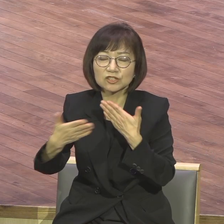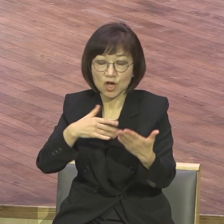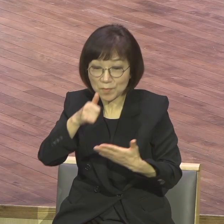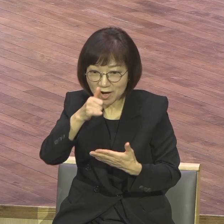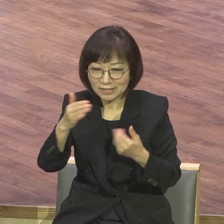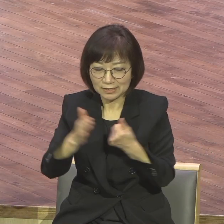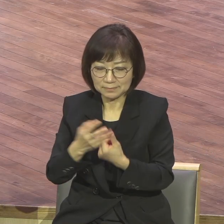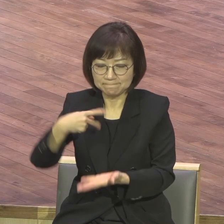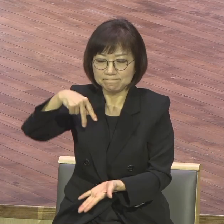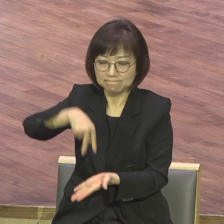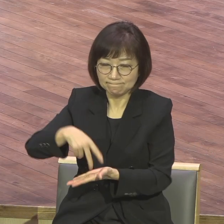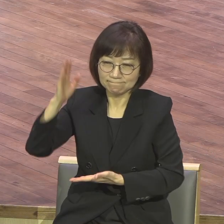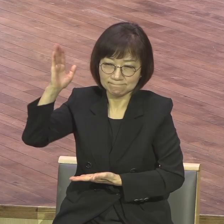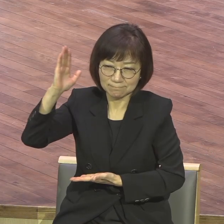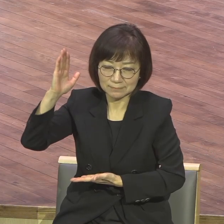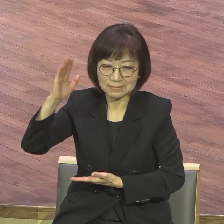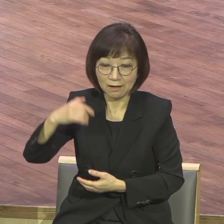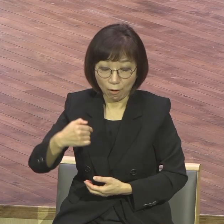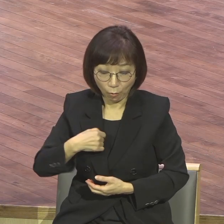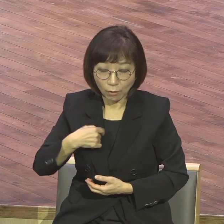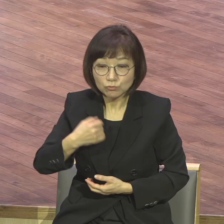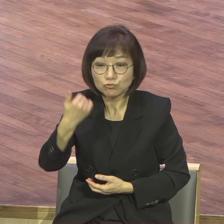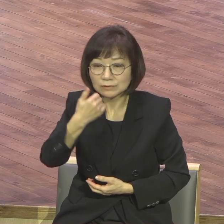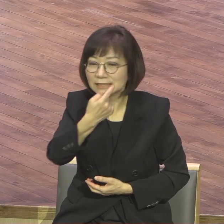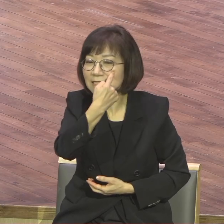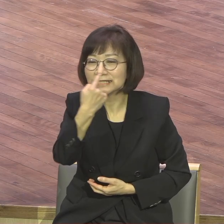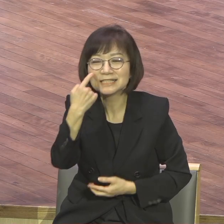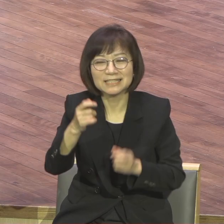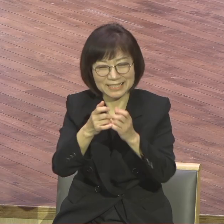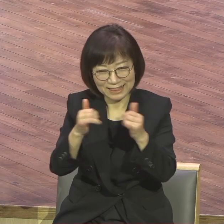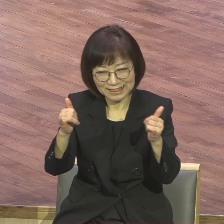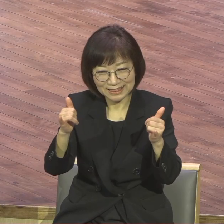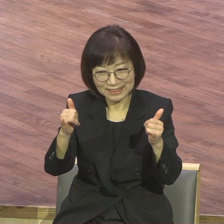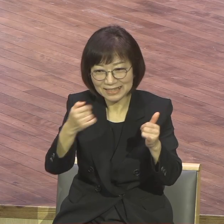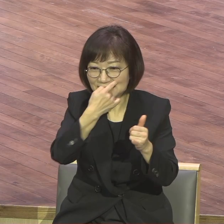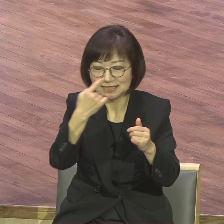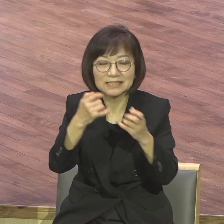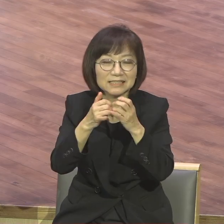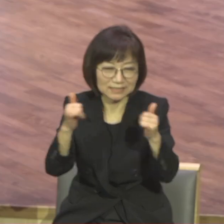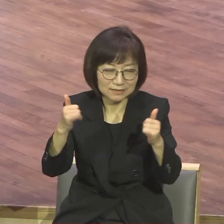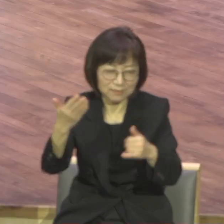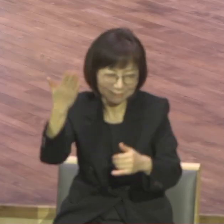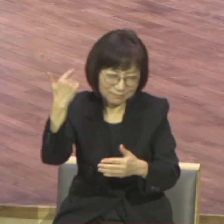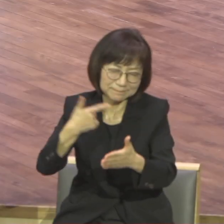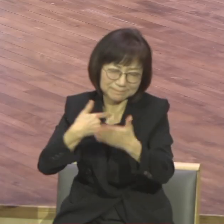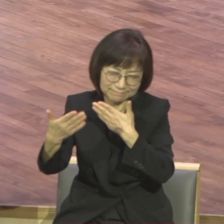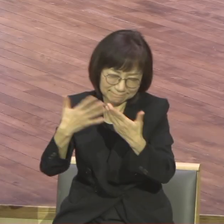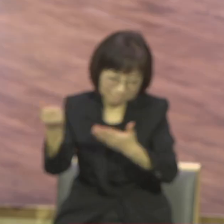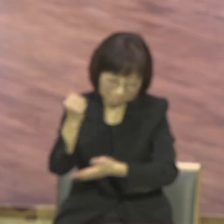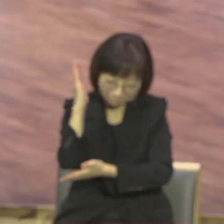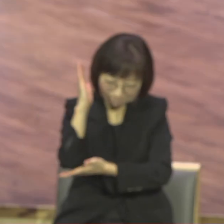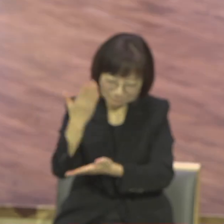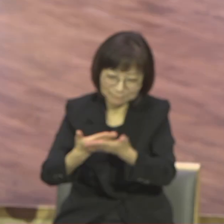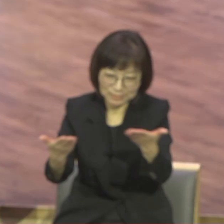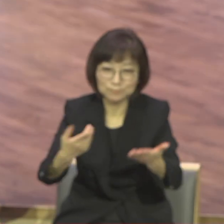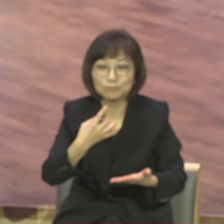정인이잖아요 설교를 위한 설교입니까 정인으로 말씀드린 겁니다 여러분 그렇게 한번